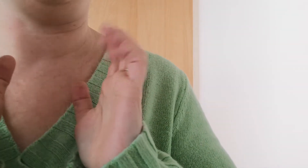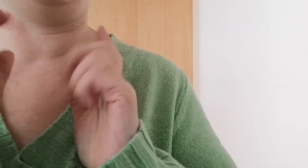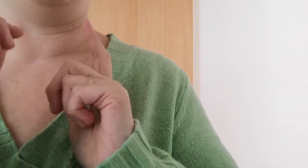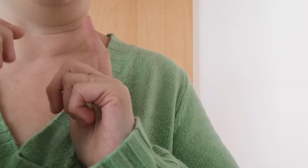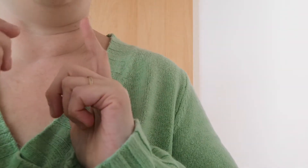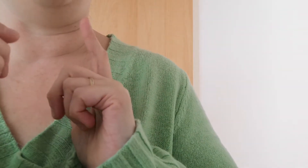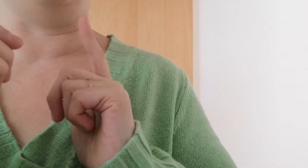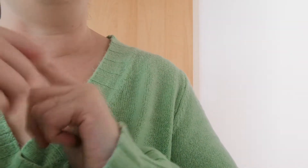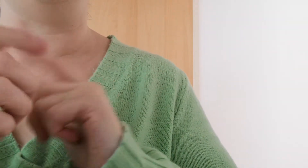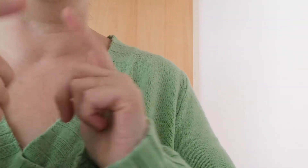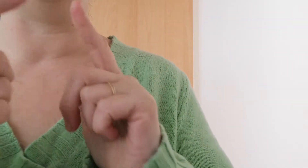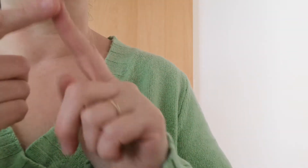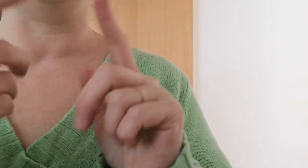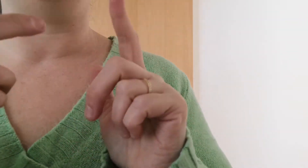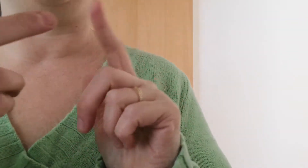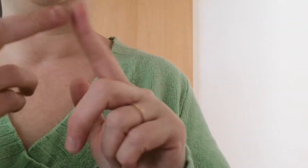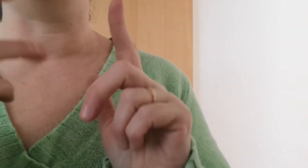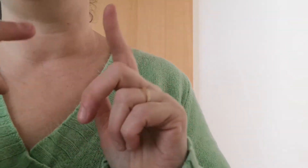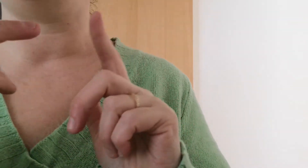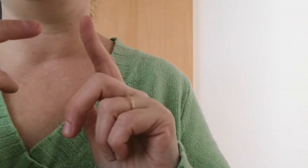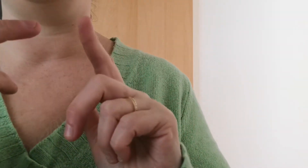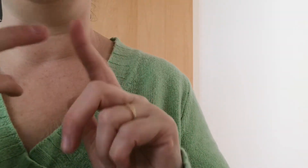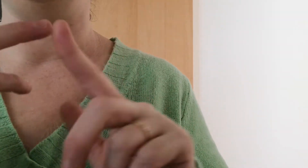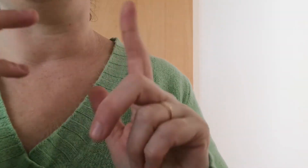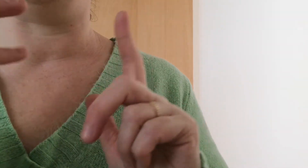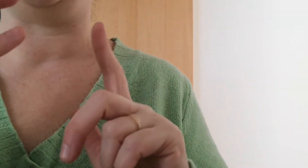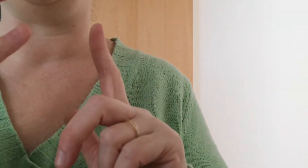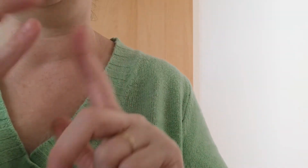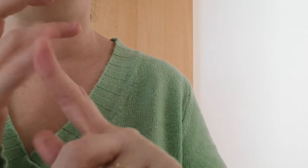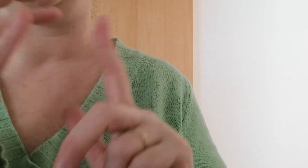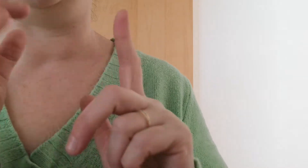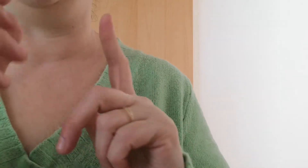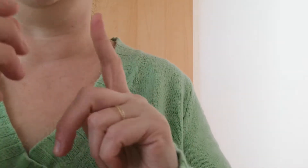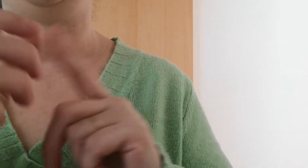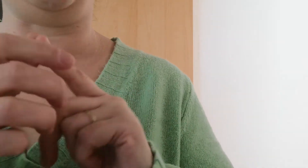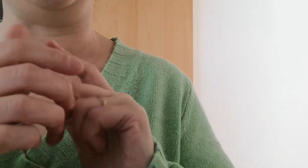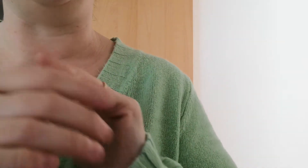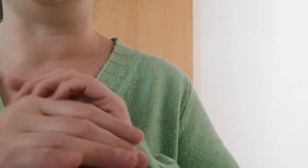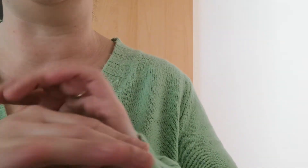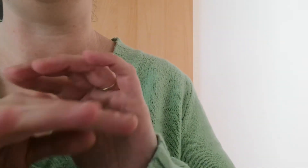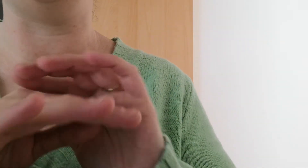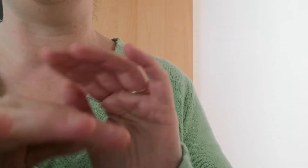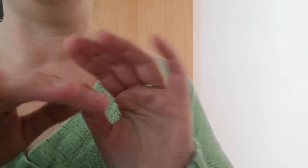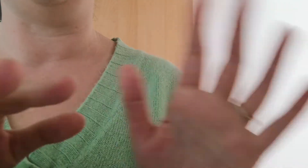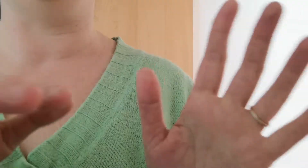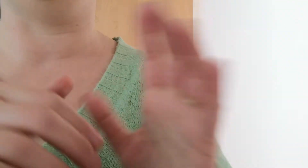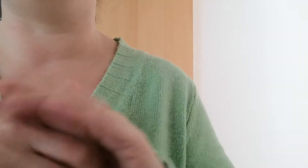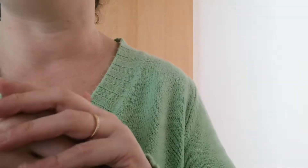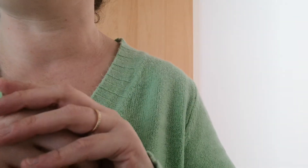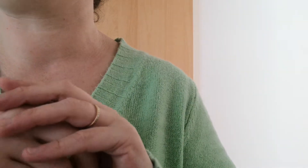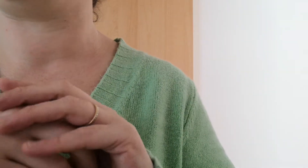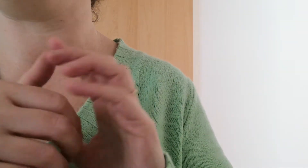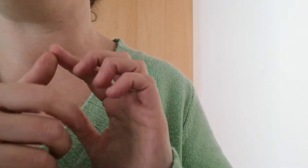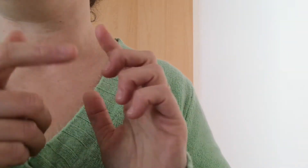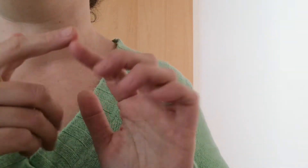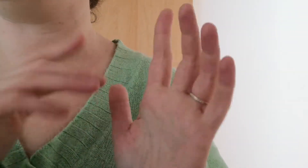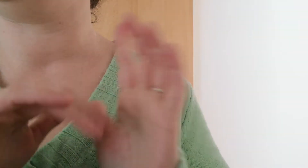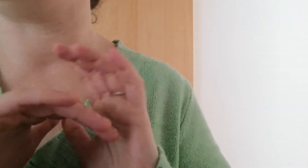murs isolation électricité du chauffage les dalles carrelage tout tout tout les portes les fenêtres